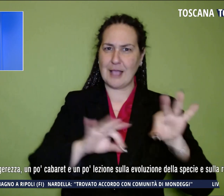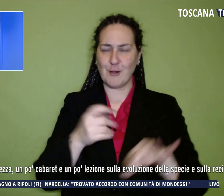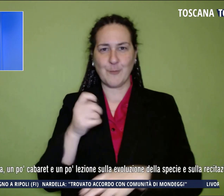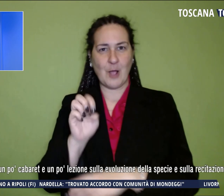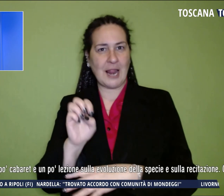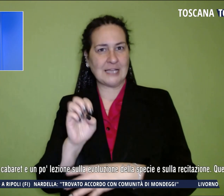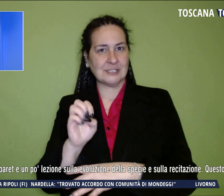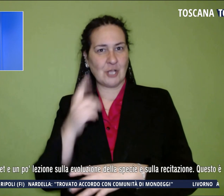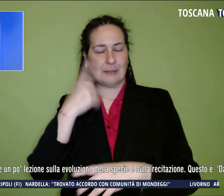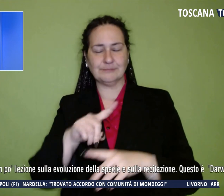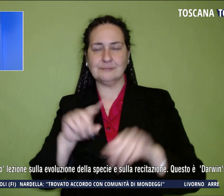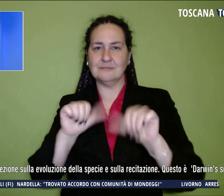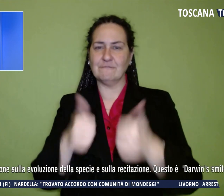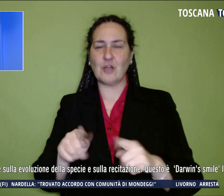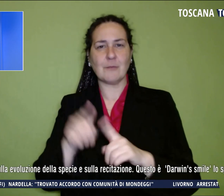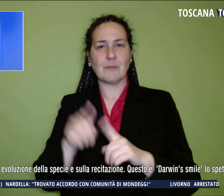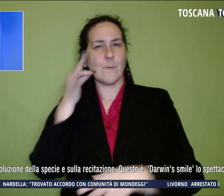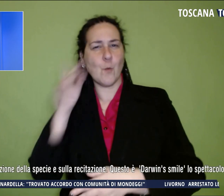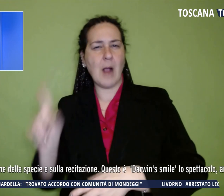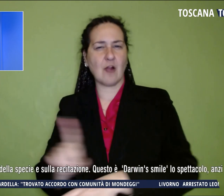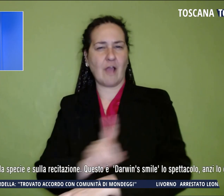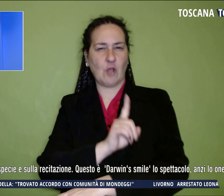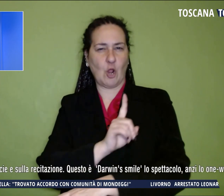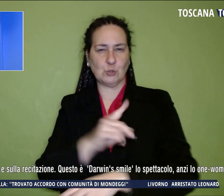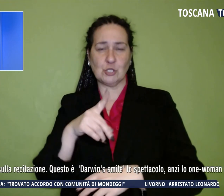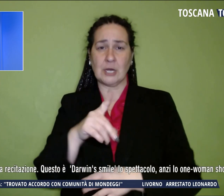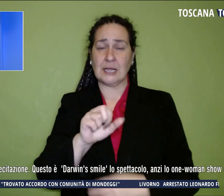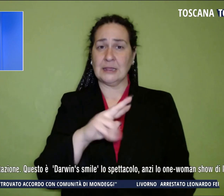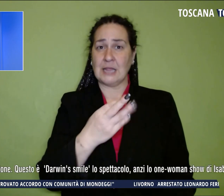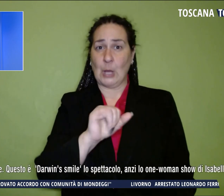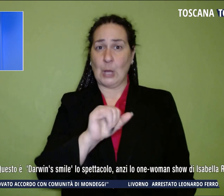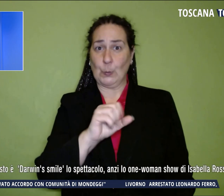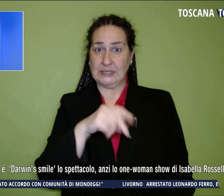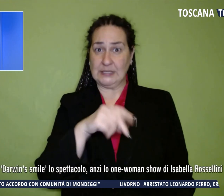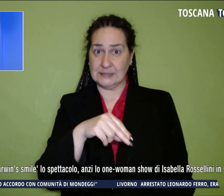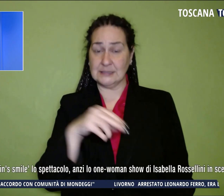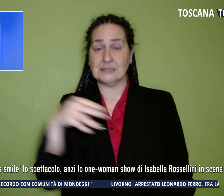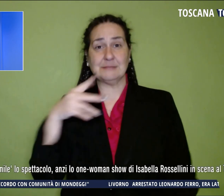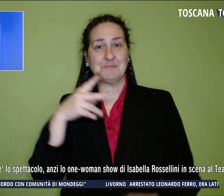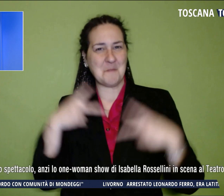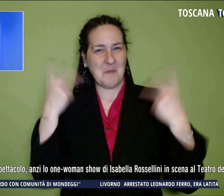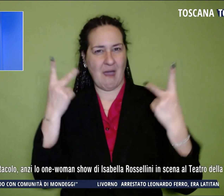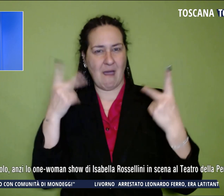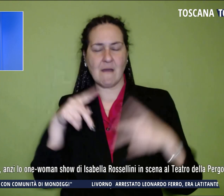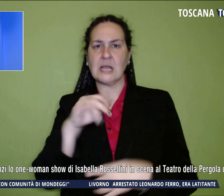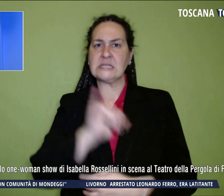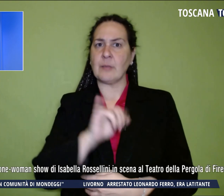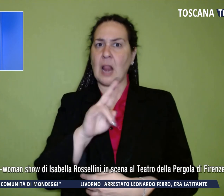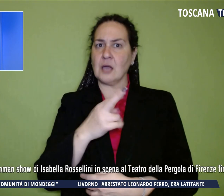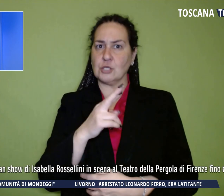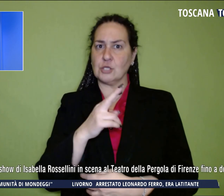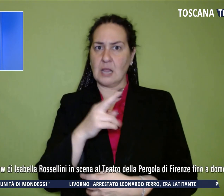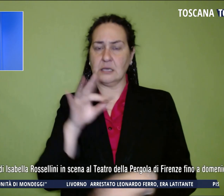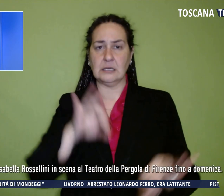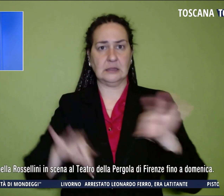recitazione. Questo è il Darwin Smile, lo spettacolo di Isabella Rossellini in scena al Teatro